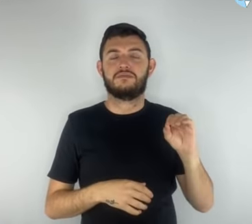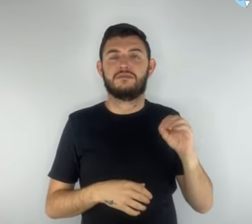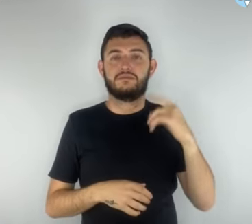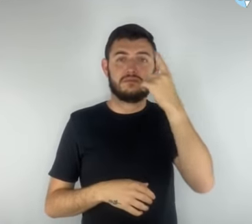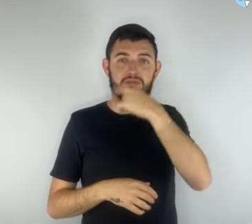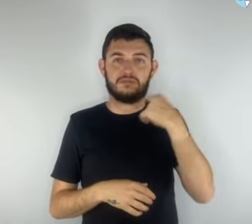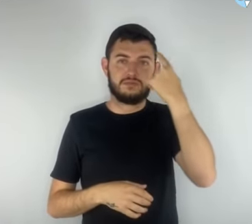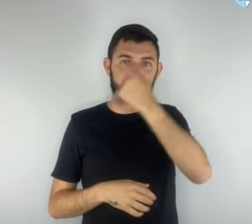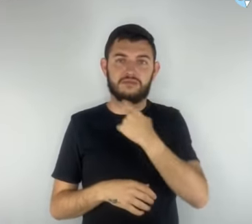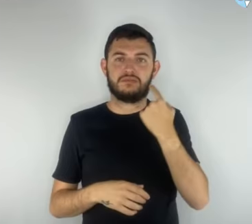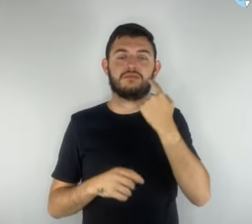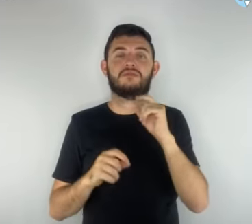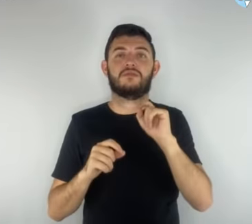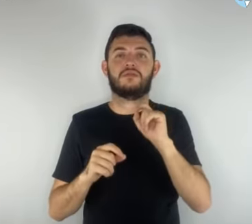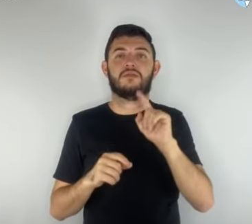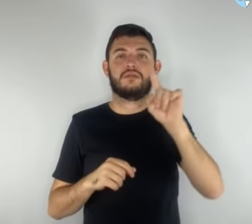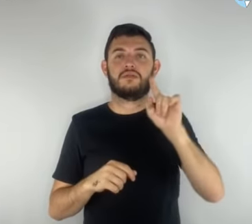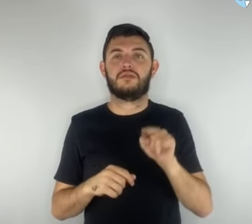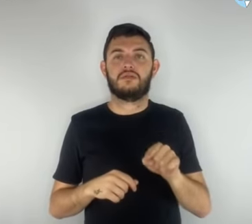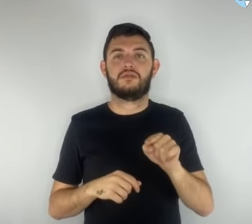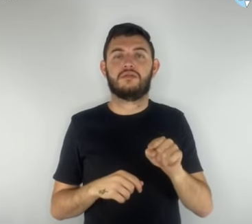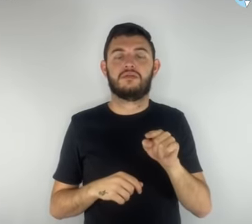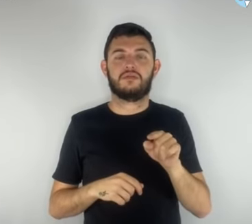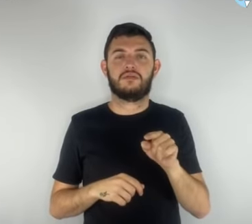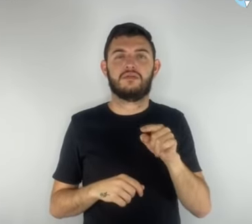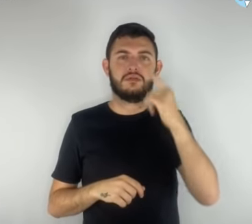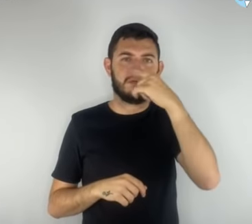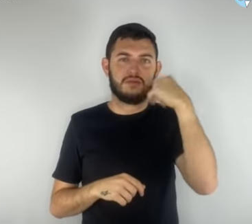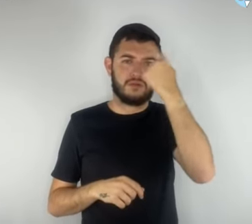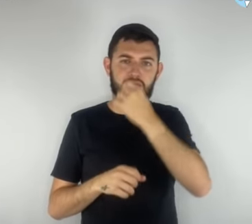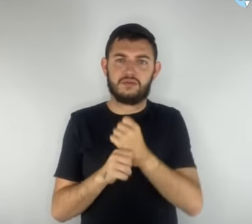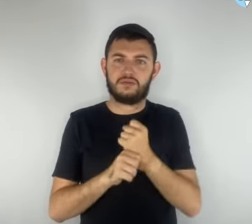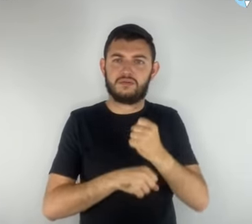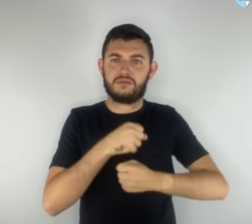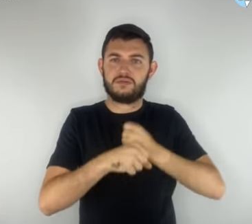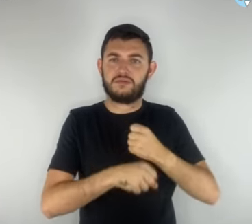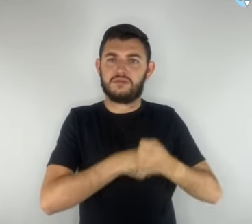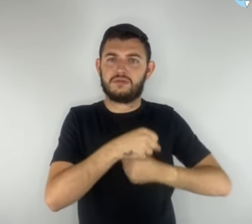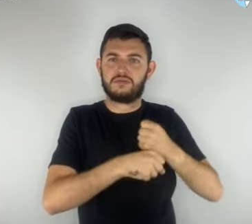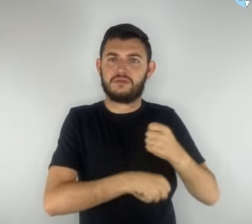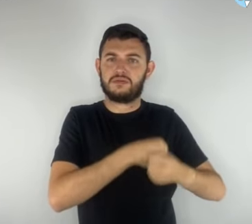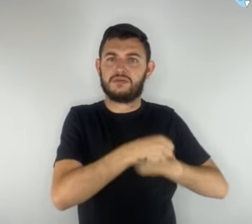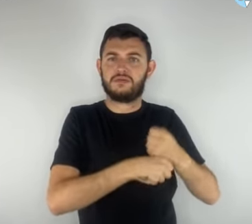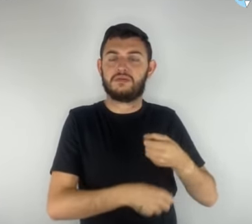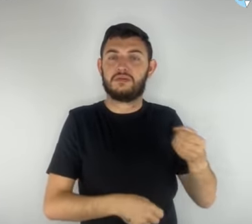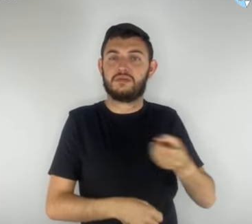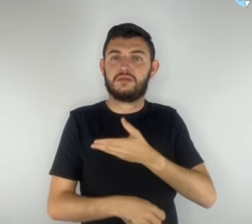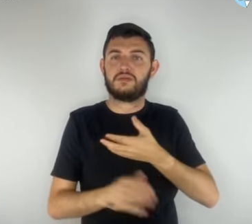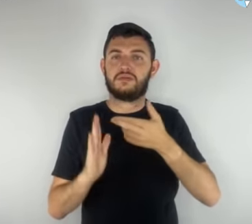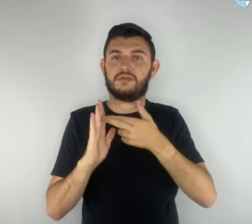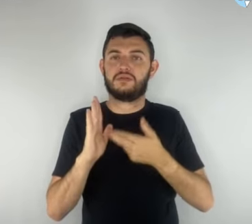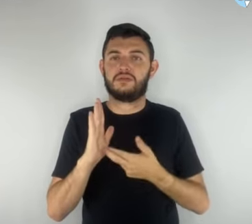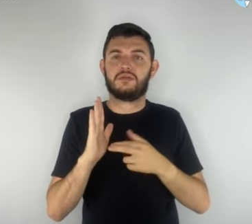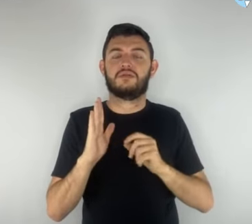.000 horas anuais. A nova matriz flexibiliza o currículo e tem o objetivo de dar